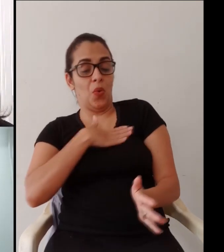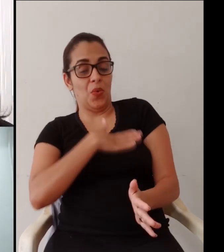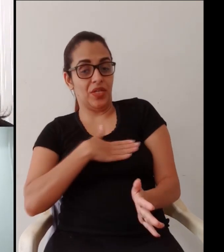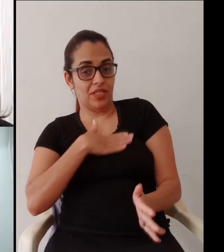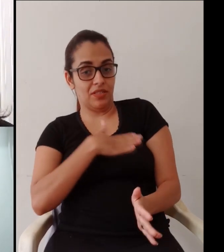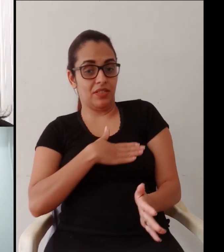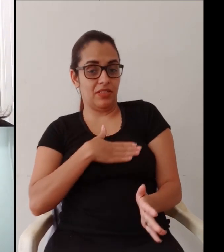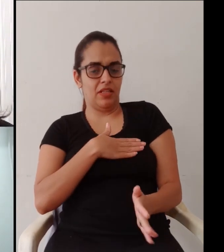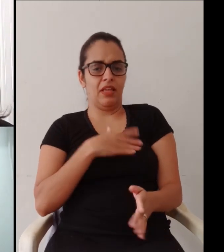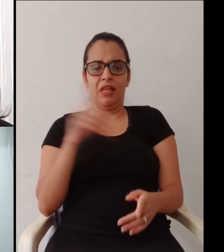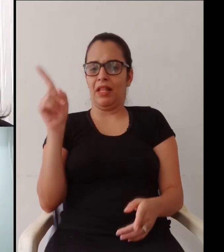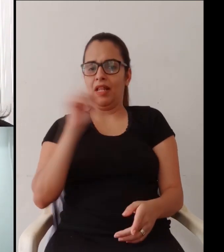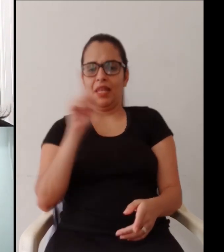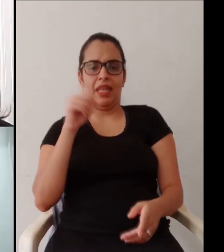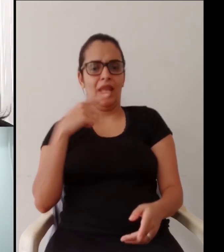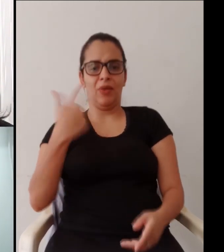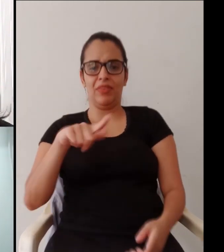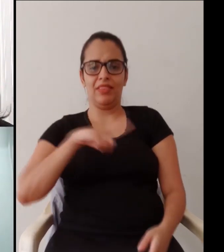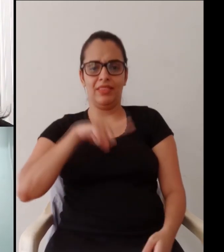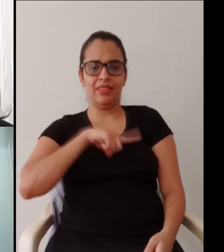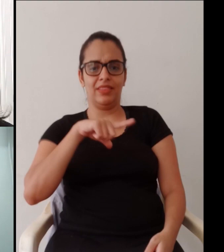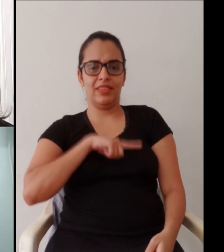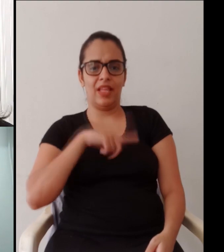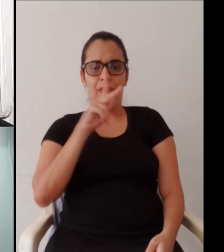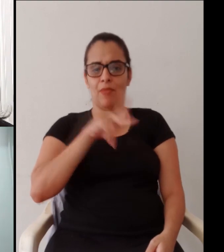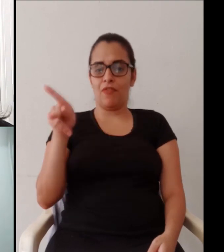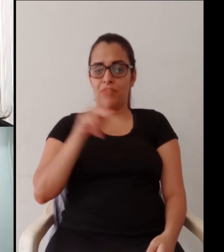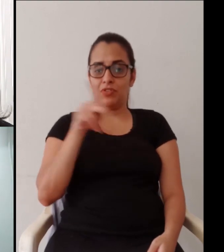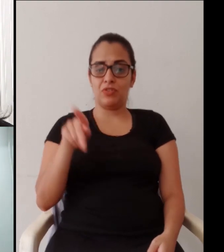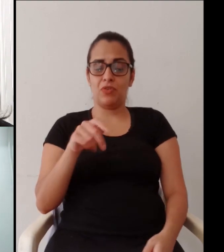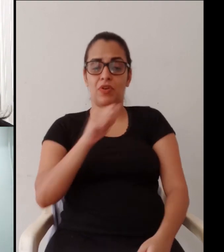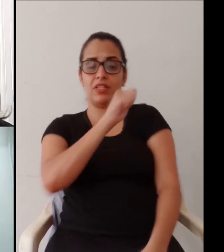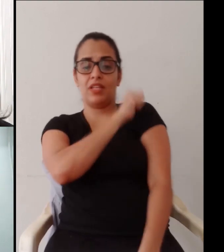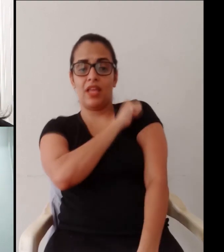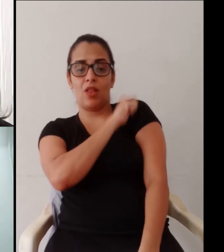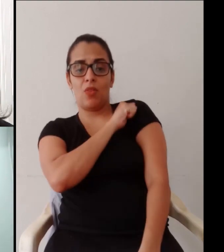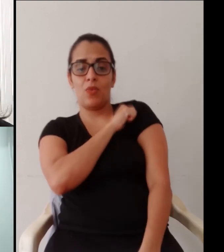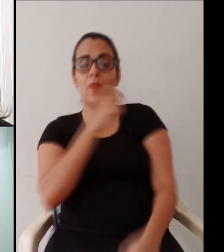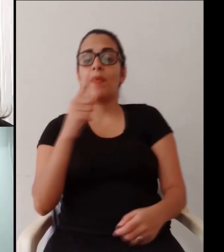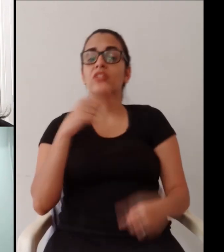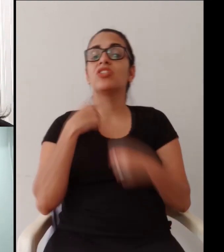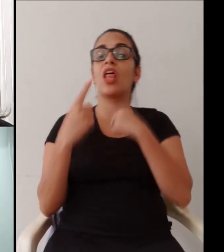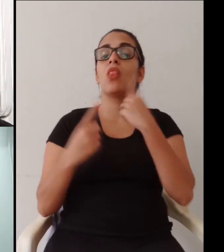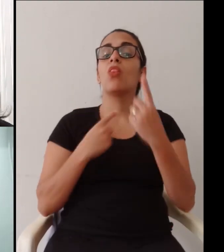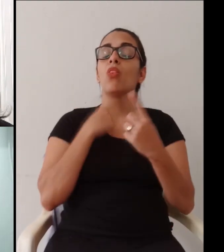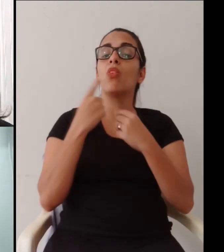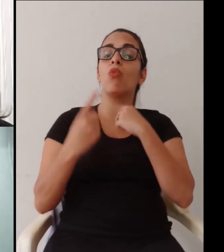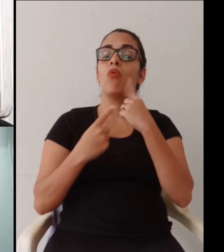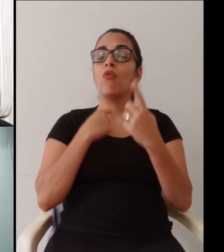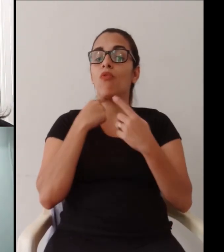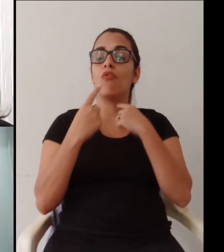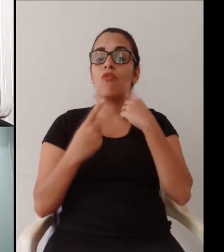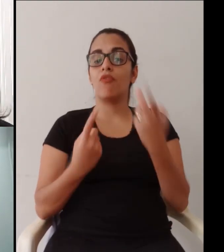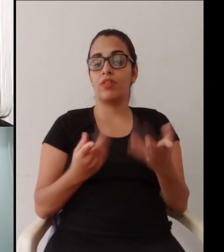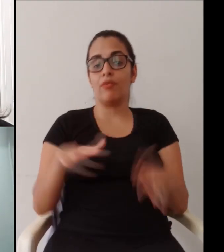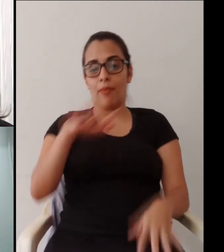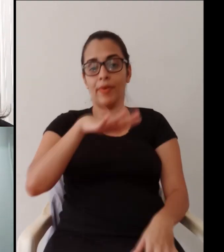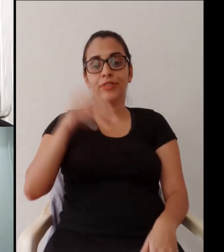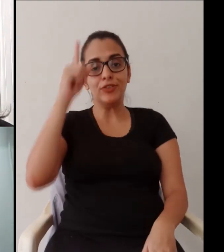através de tecnologia ou se foi presencialmente, né? Uma pergunta que eu gostei muito que apareceu, Dani, é se não terei professores e